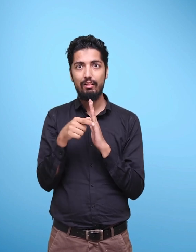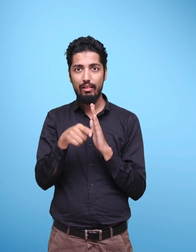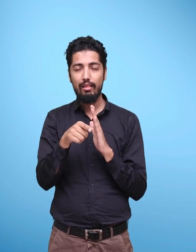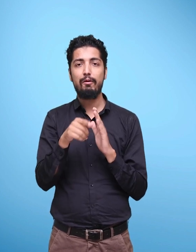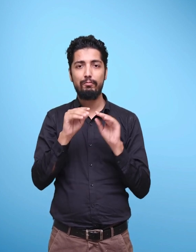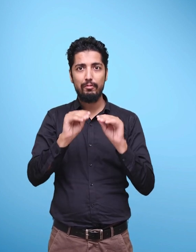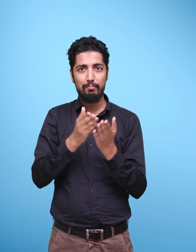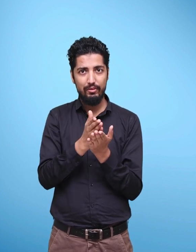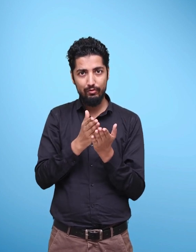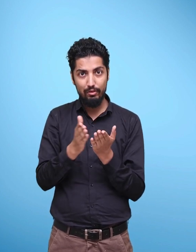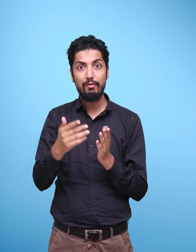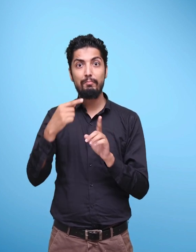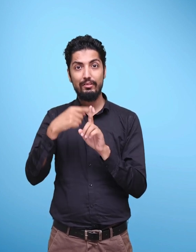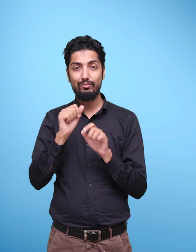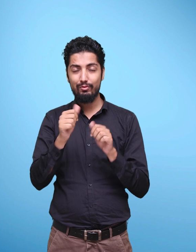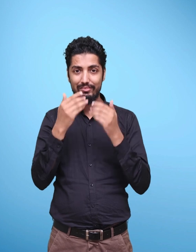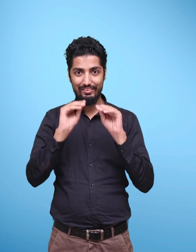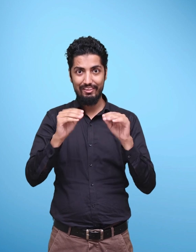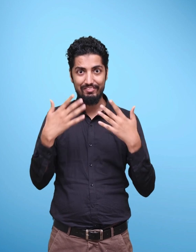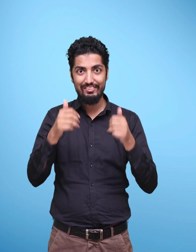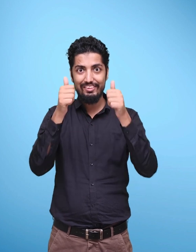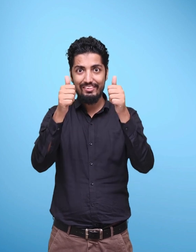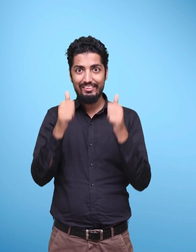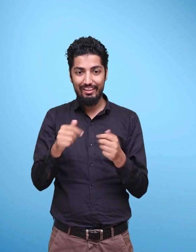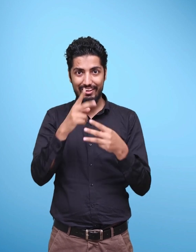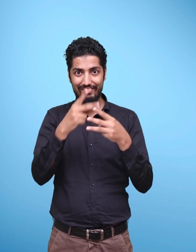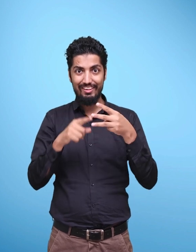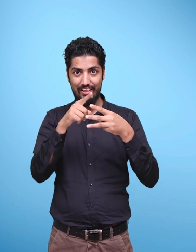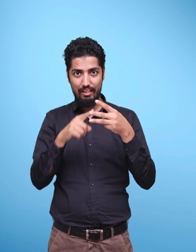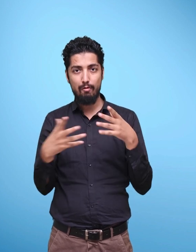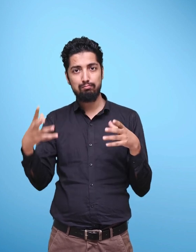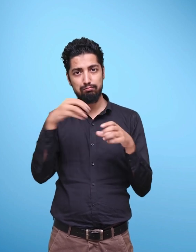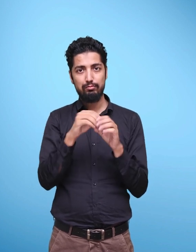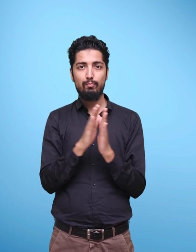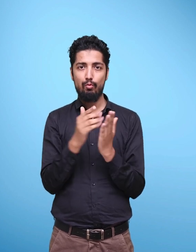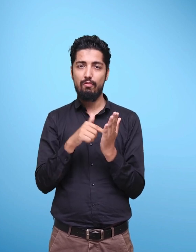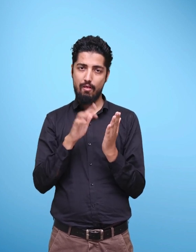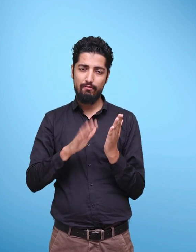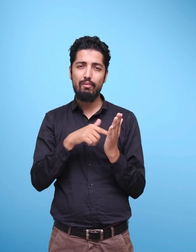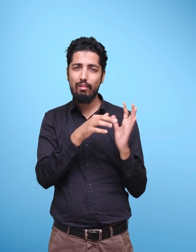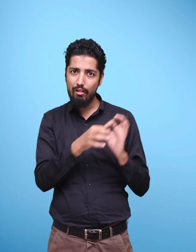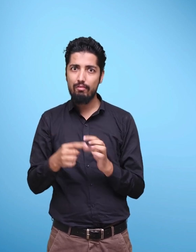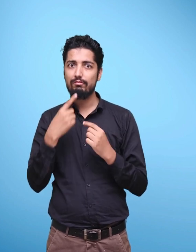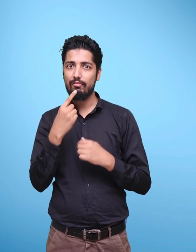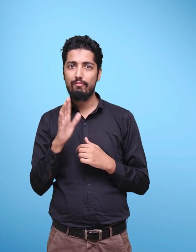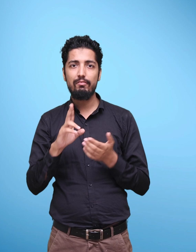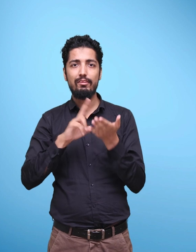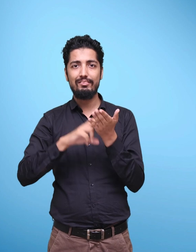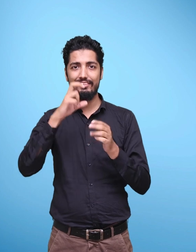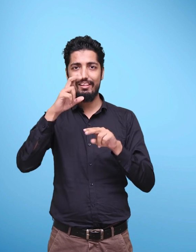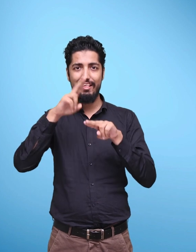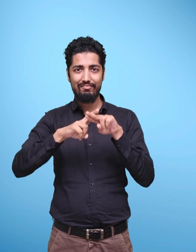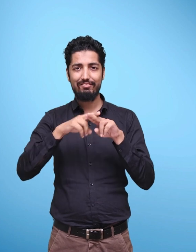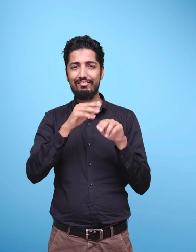learning outcomes mentioned in the NCFFS 2022 and